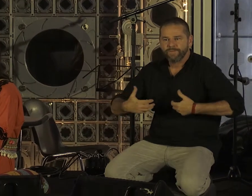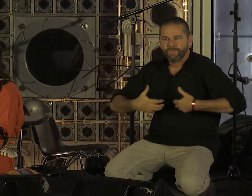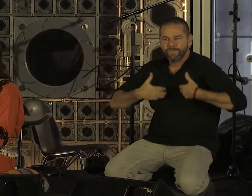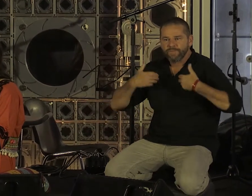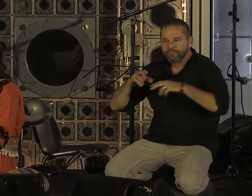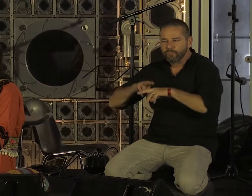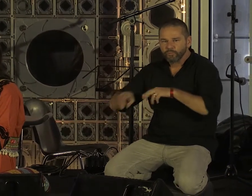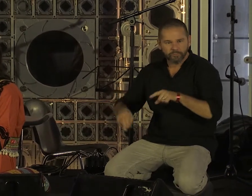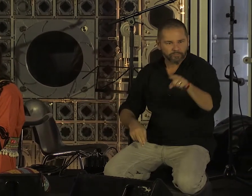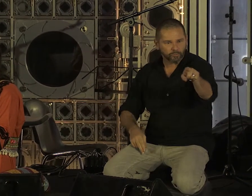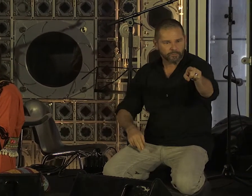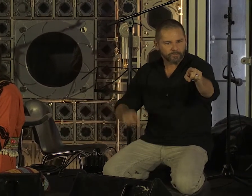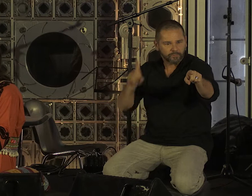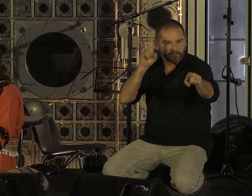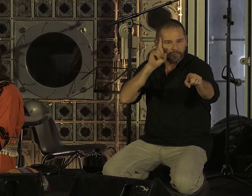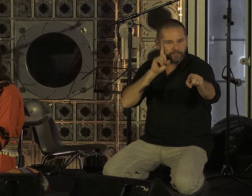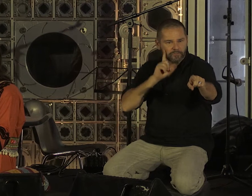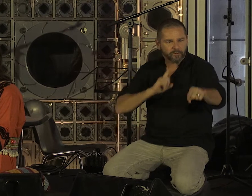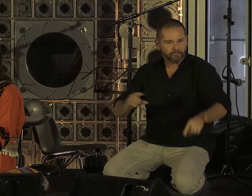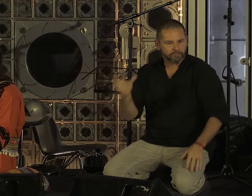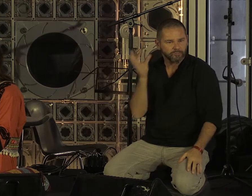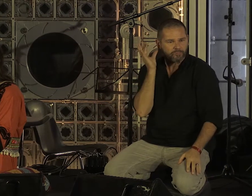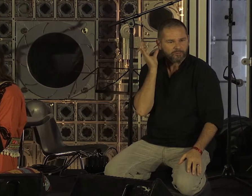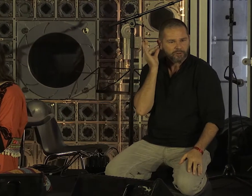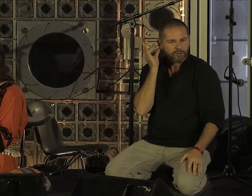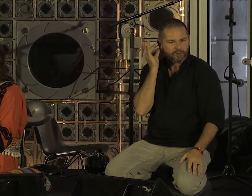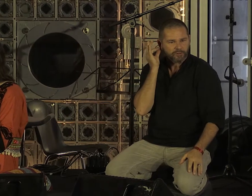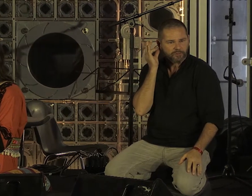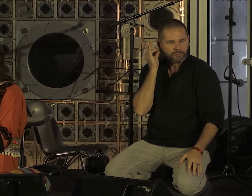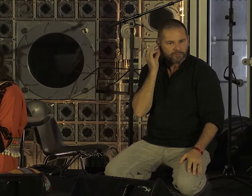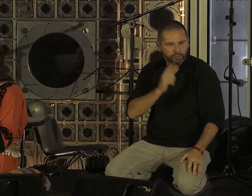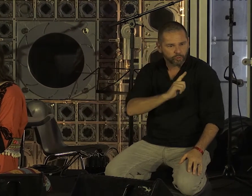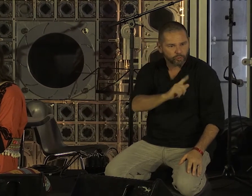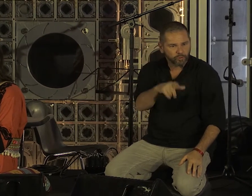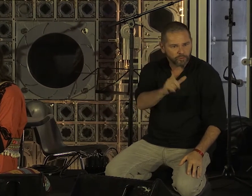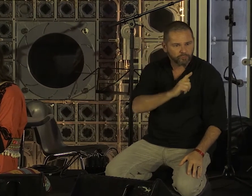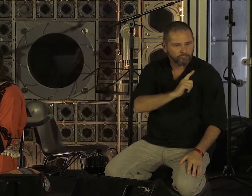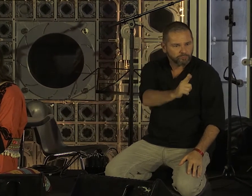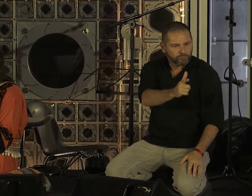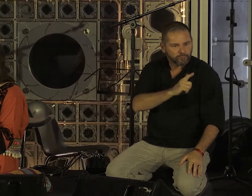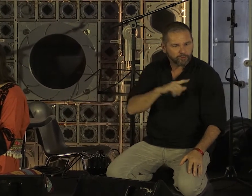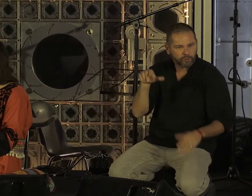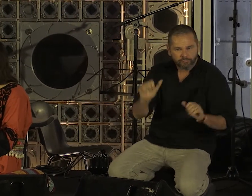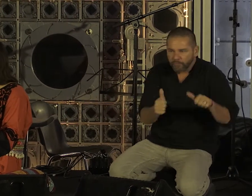Gita, suivons ensemble notre chemin par des tunnels,